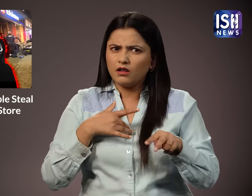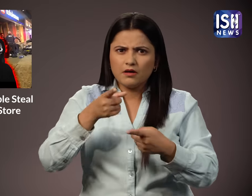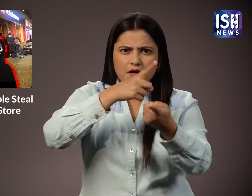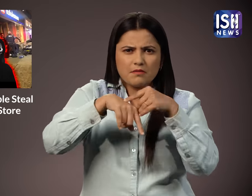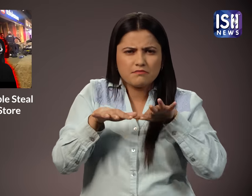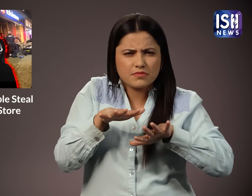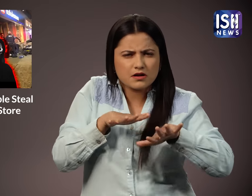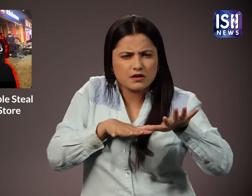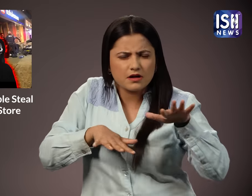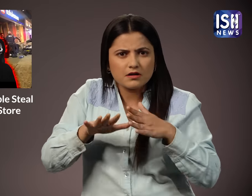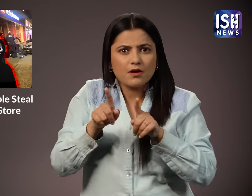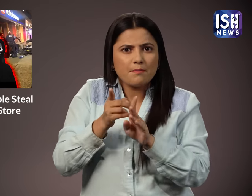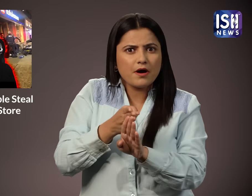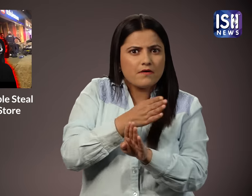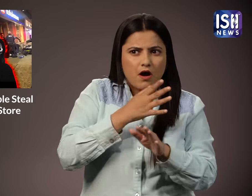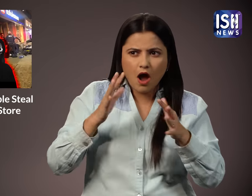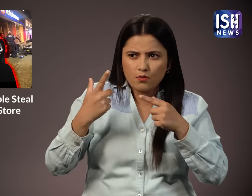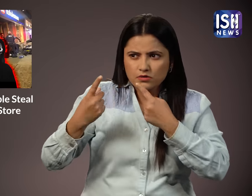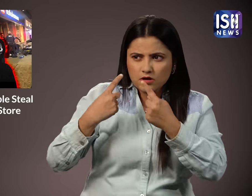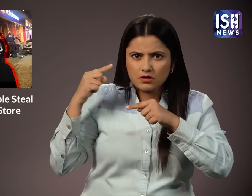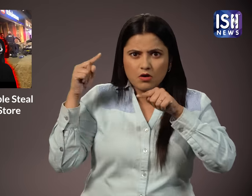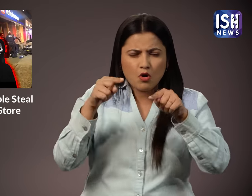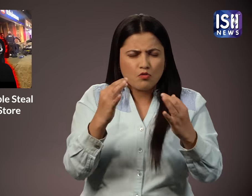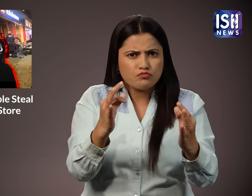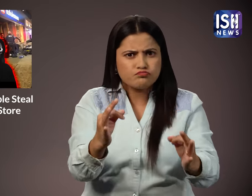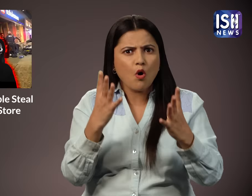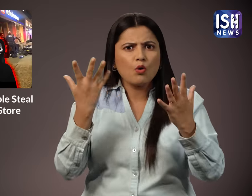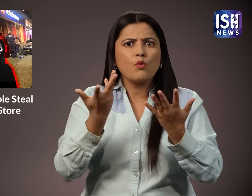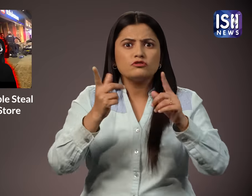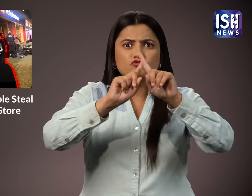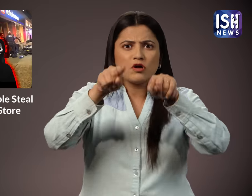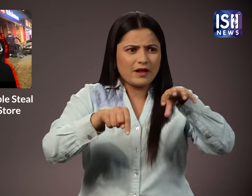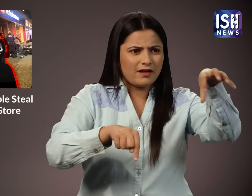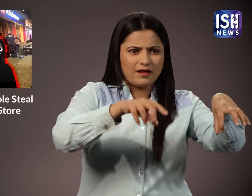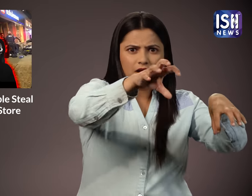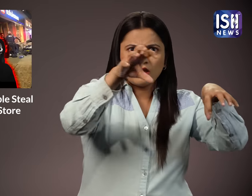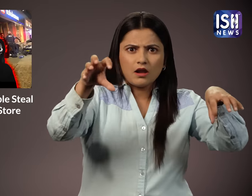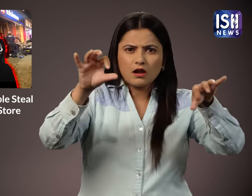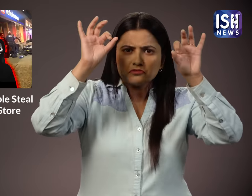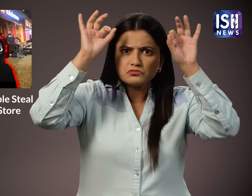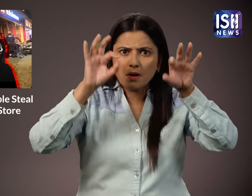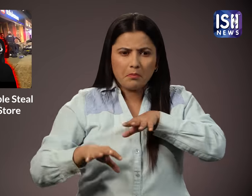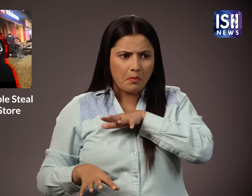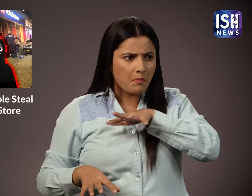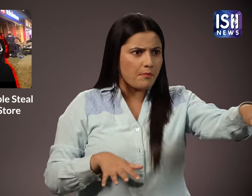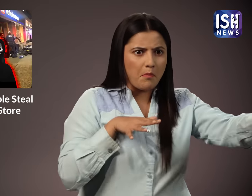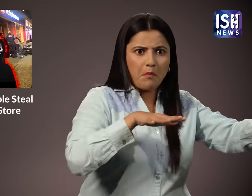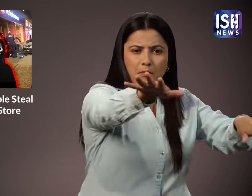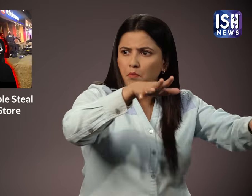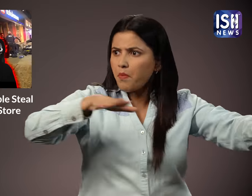ऐसा प्रेरत होता है कि इसमें शामिल युवाओं ने चापयमारी का समन्वाई किया था क्यूंकि एक ही समय में